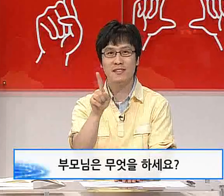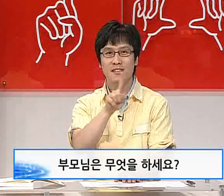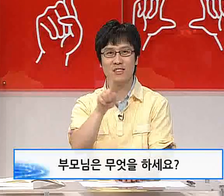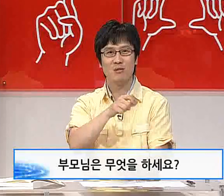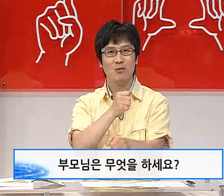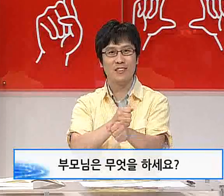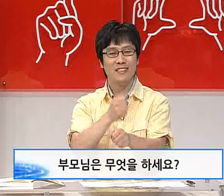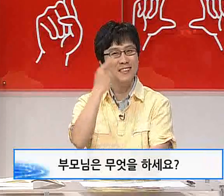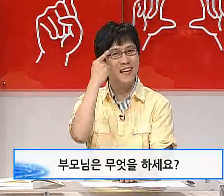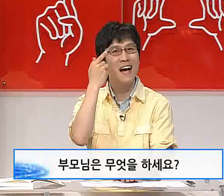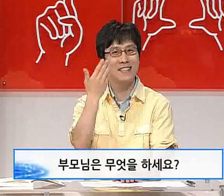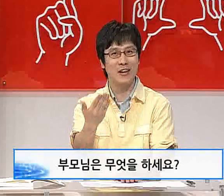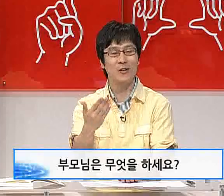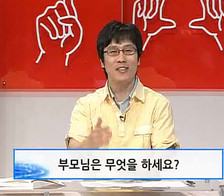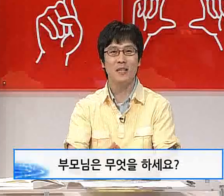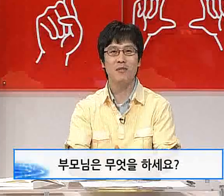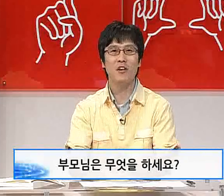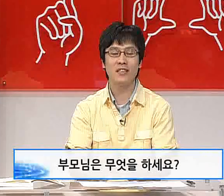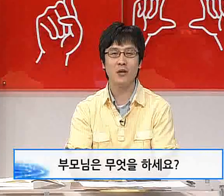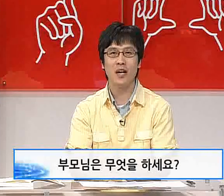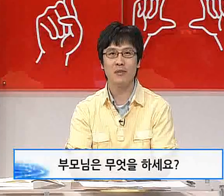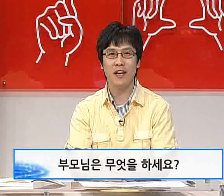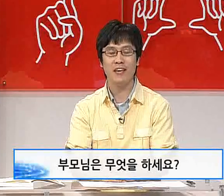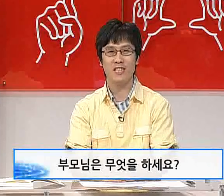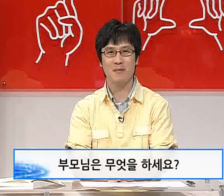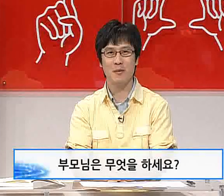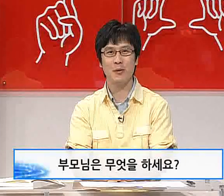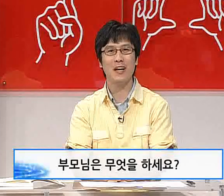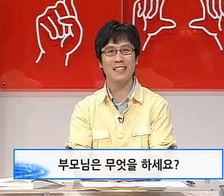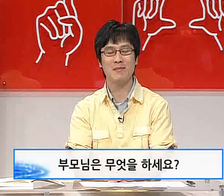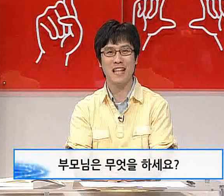무엇을 하세요? 김경은 학생과 함께 연습해 보도록 하겠습니다.